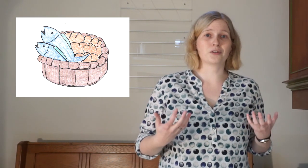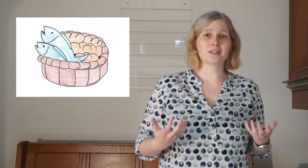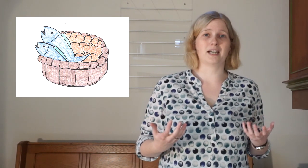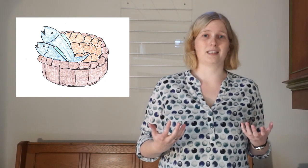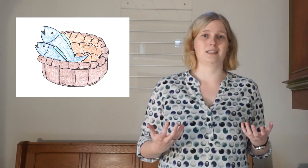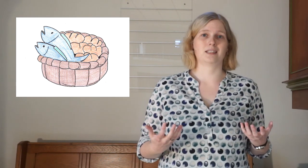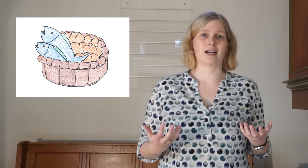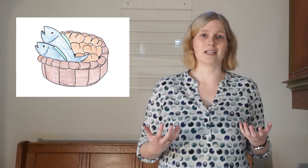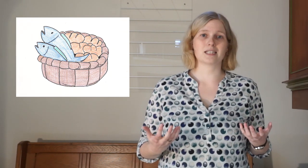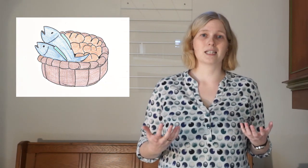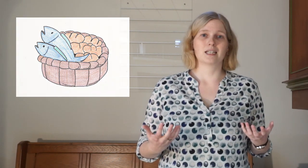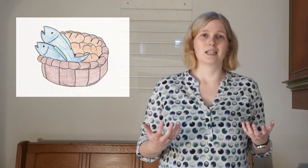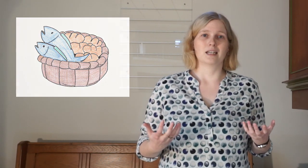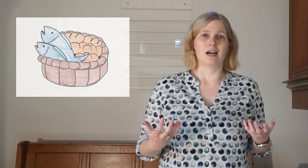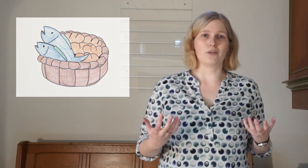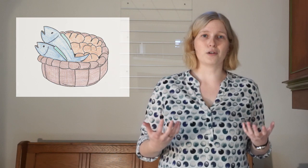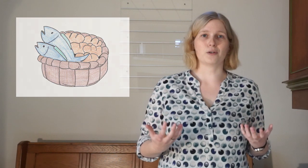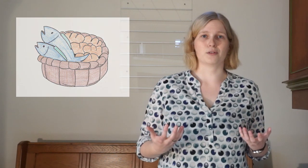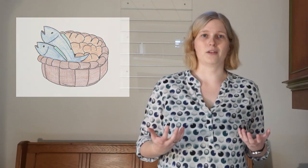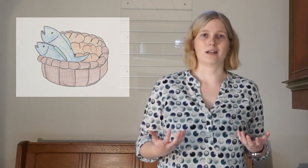Ungerechtigkeit aufgelöst werden.